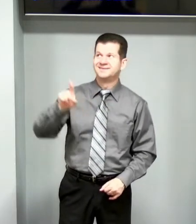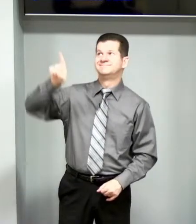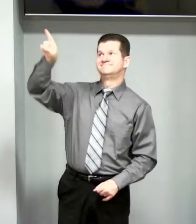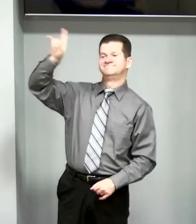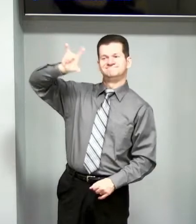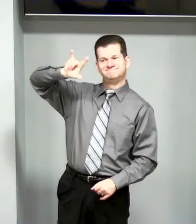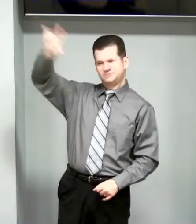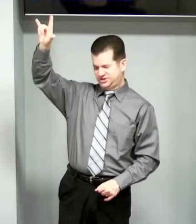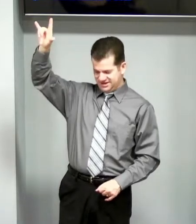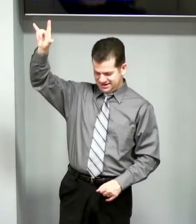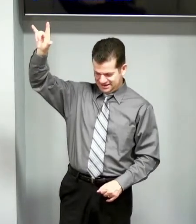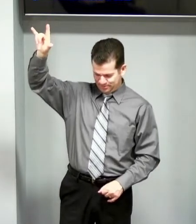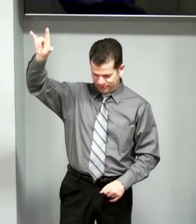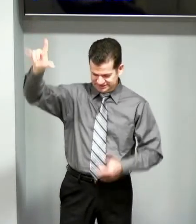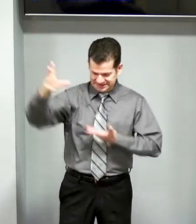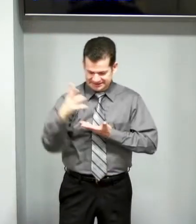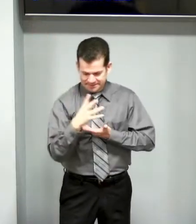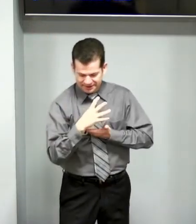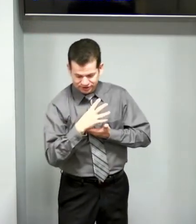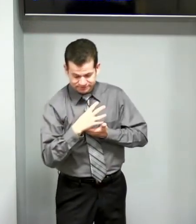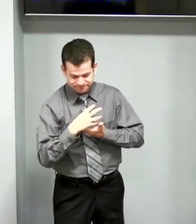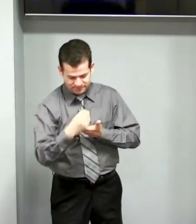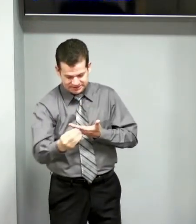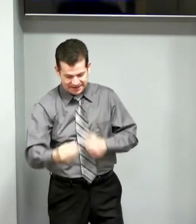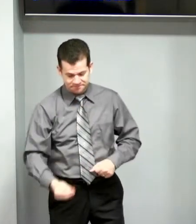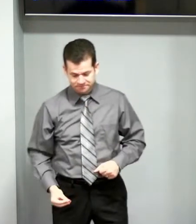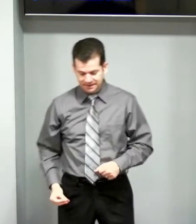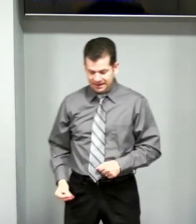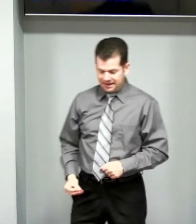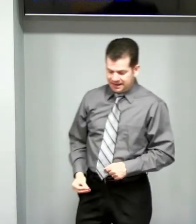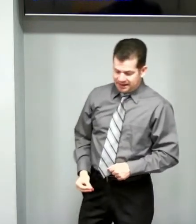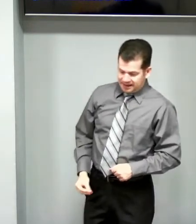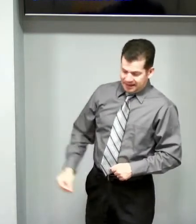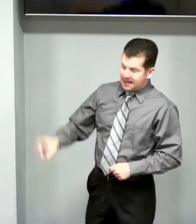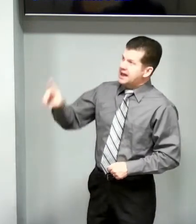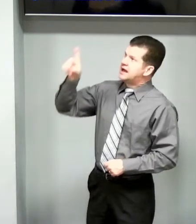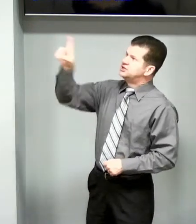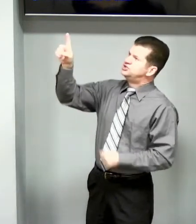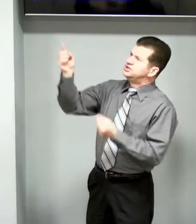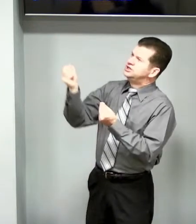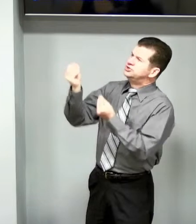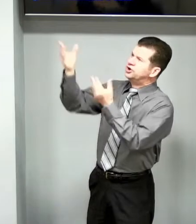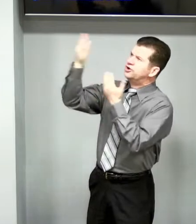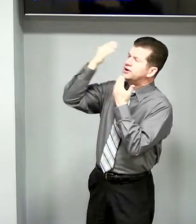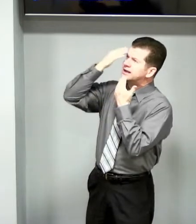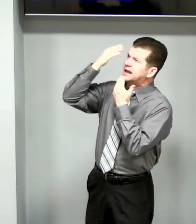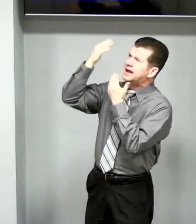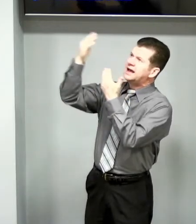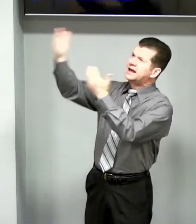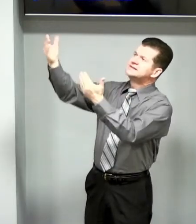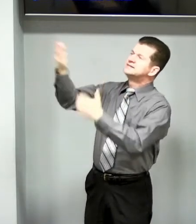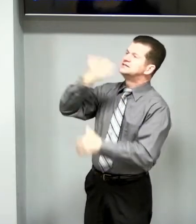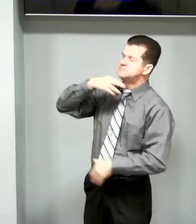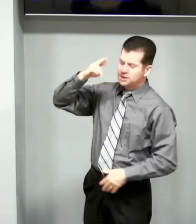Te amo, exatamente. Vamos lá. A ti dou graças, meu